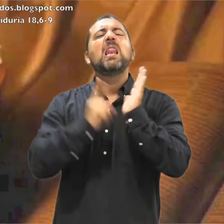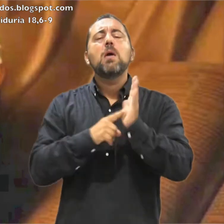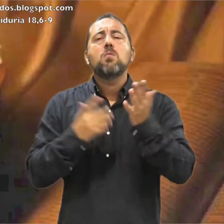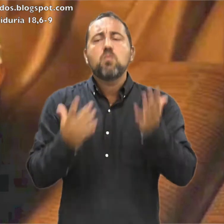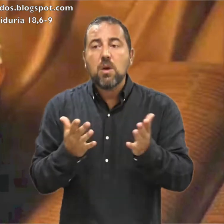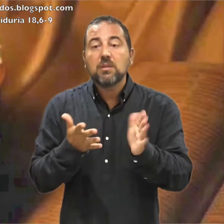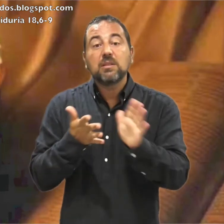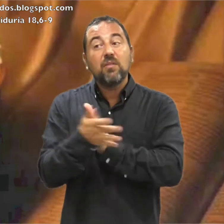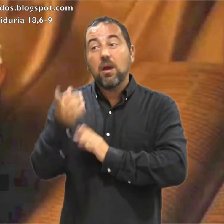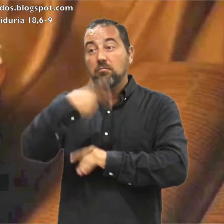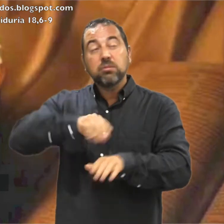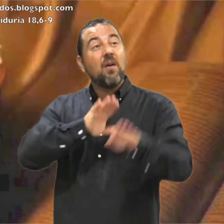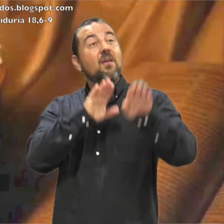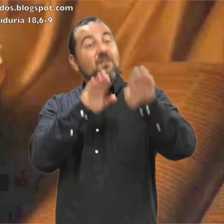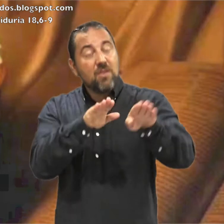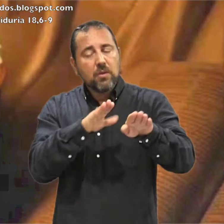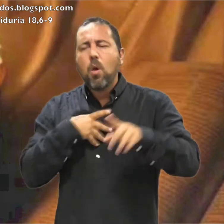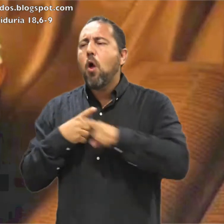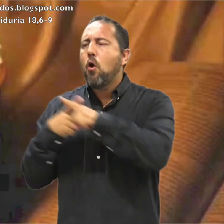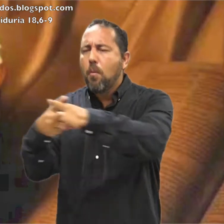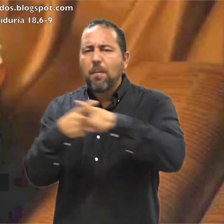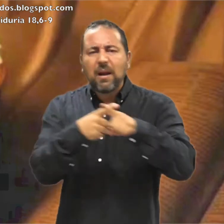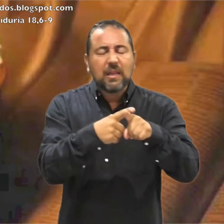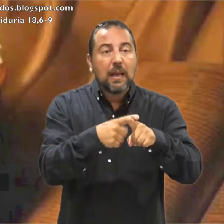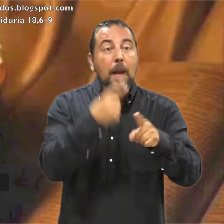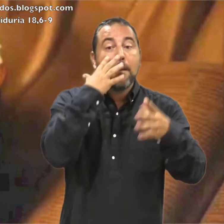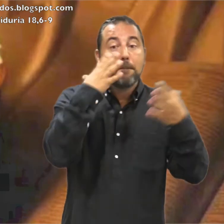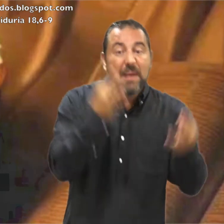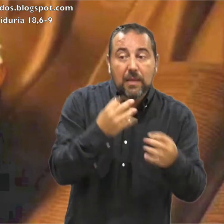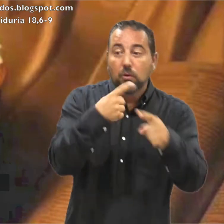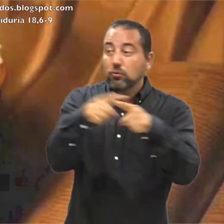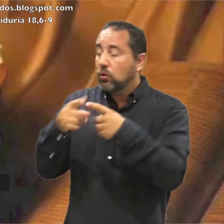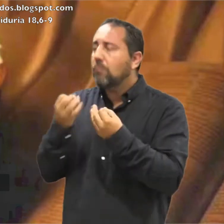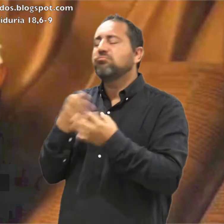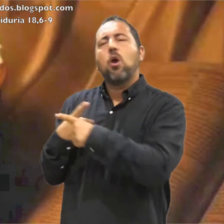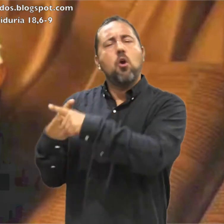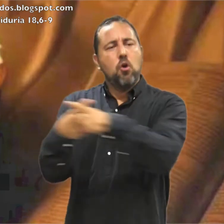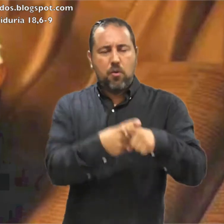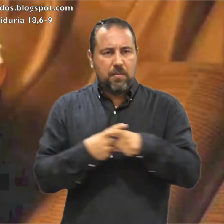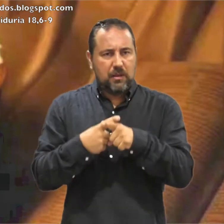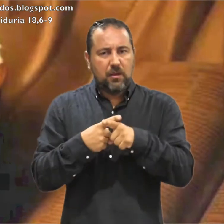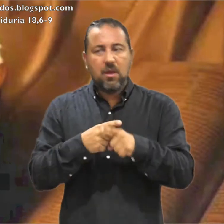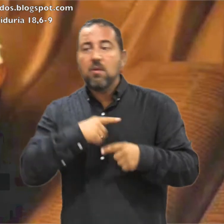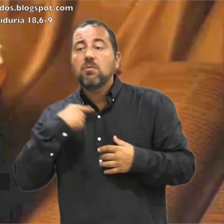Que los fieles compartirían los mismos bienes y peligros Después